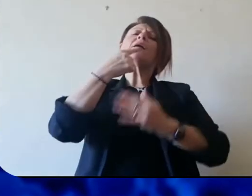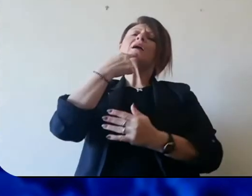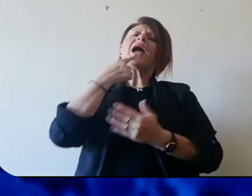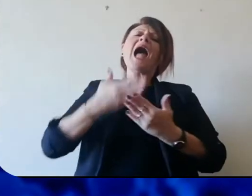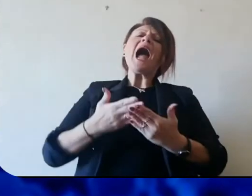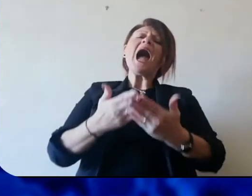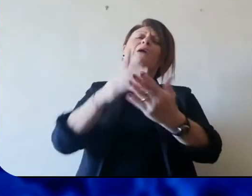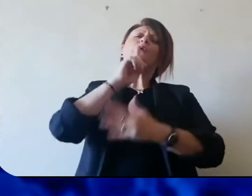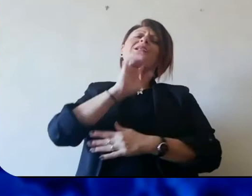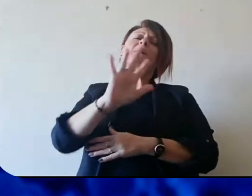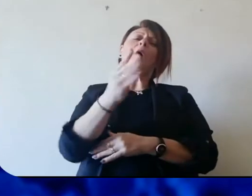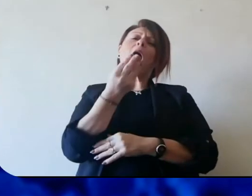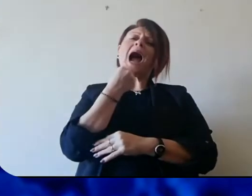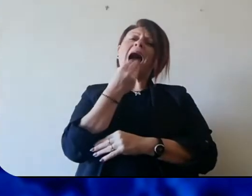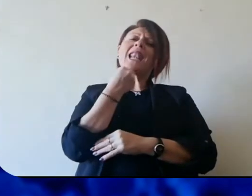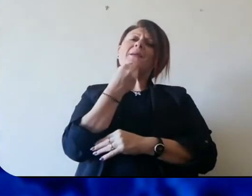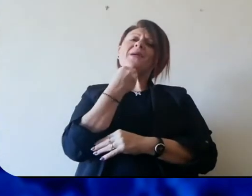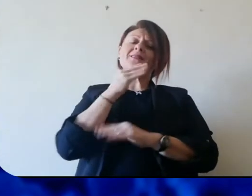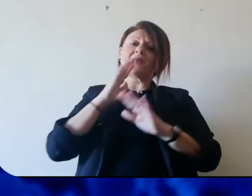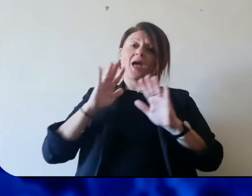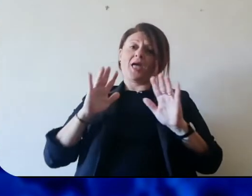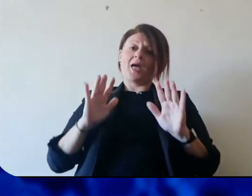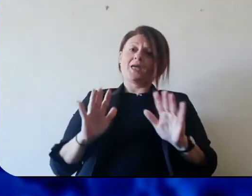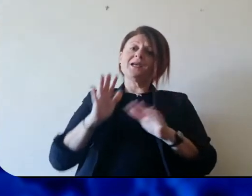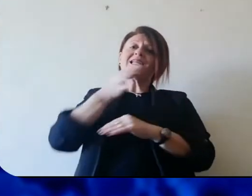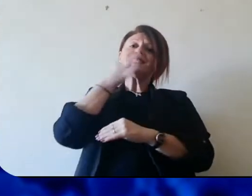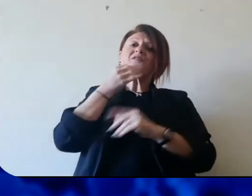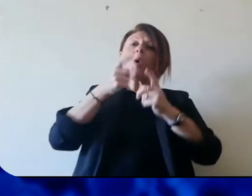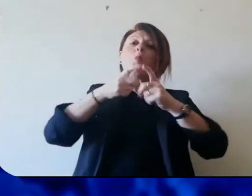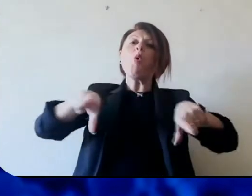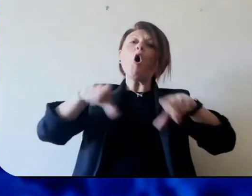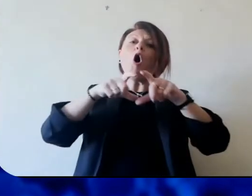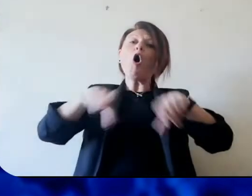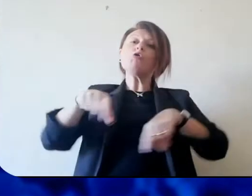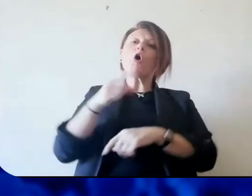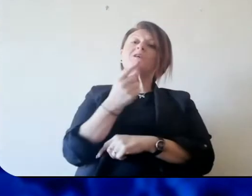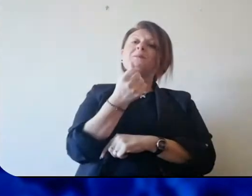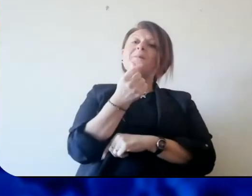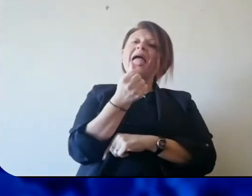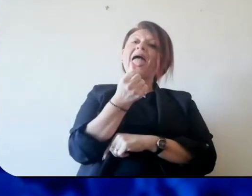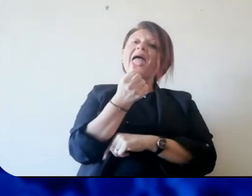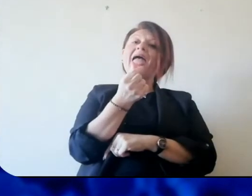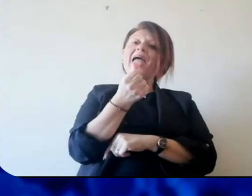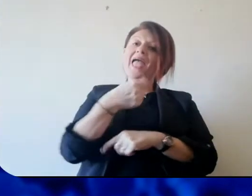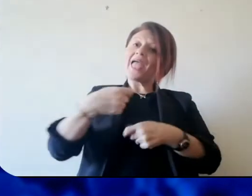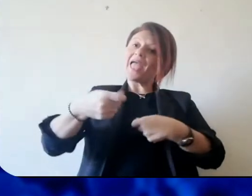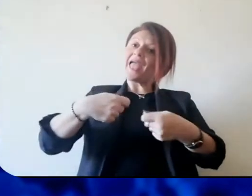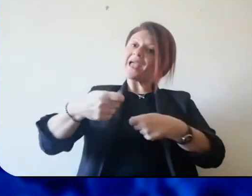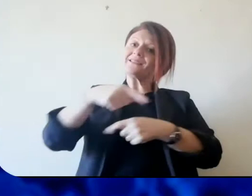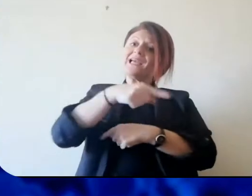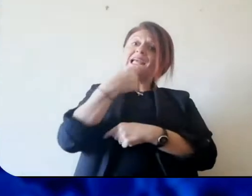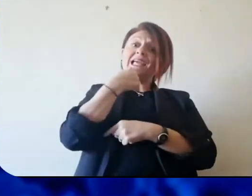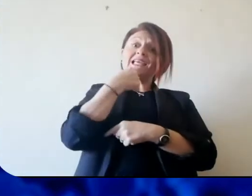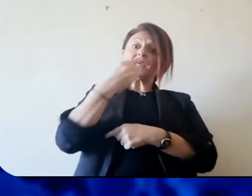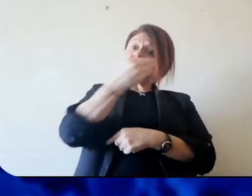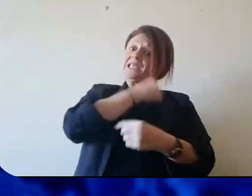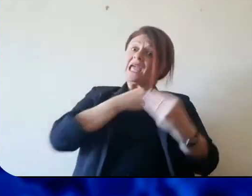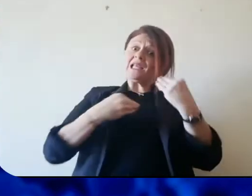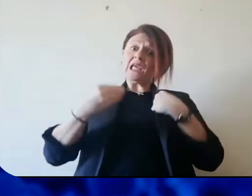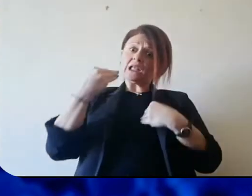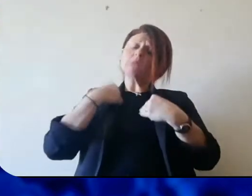alimentare, così è stata anche definita dai provvedimenti governativi, significa che garantiremo dei buoni spesa per ciascuno